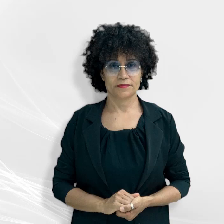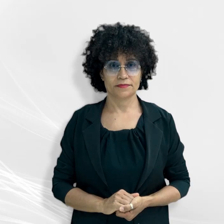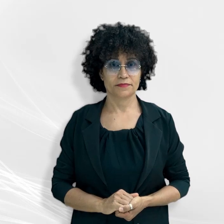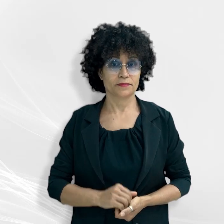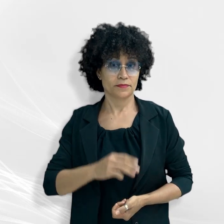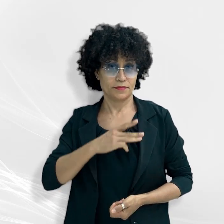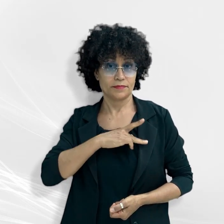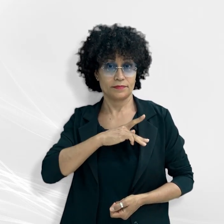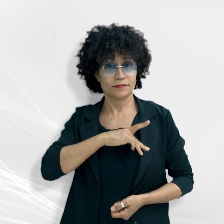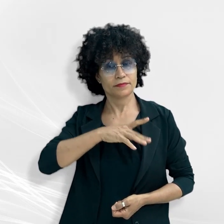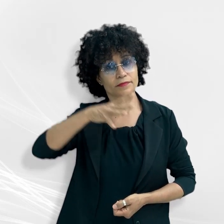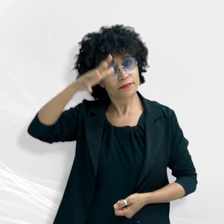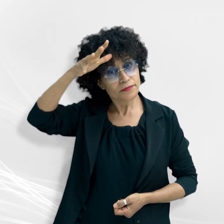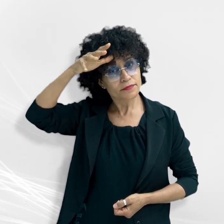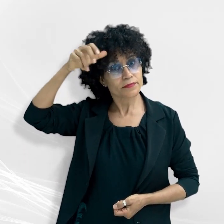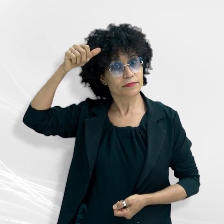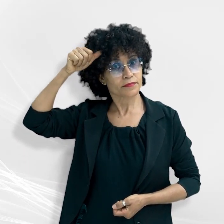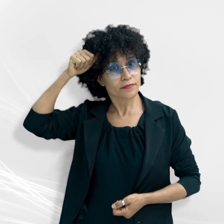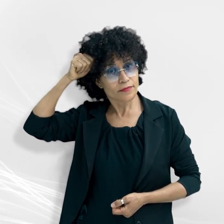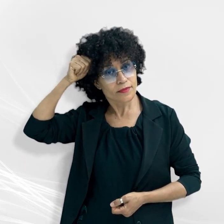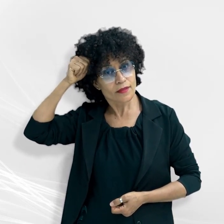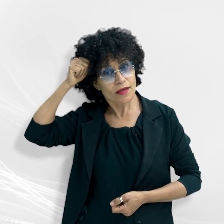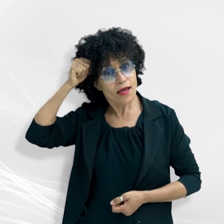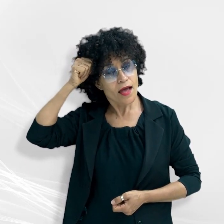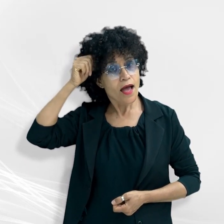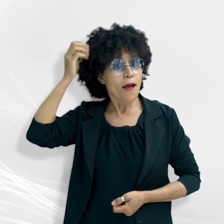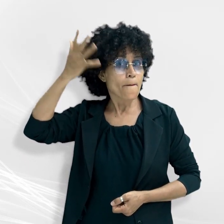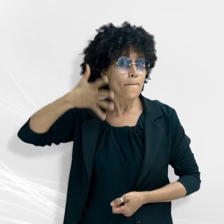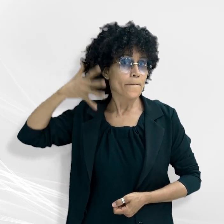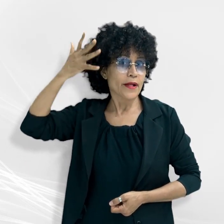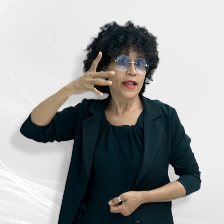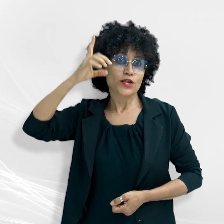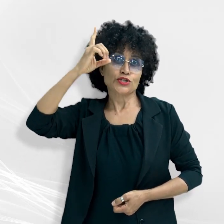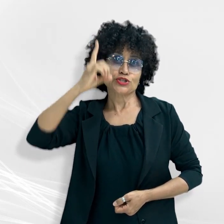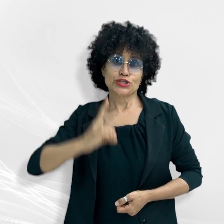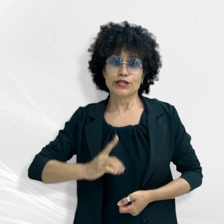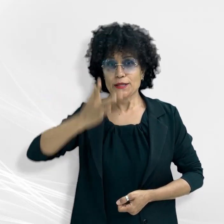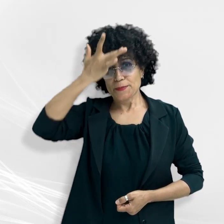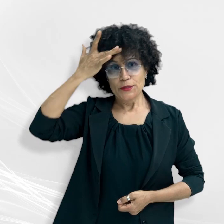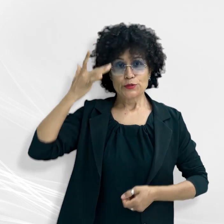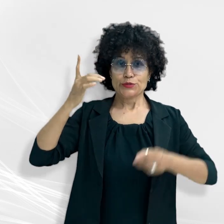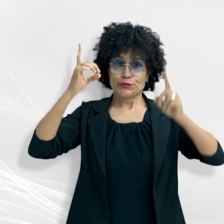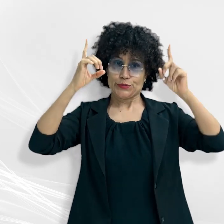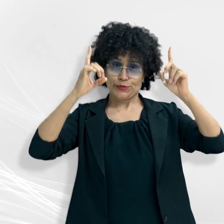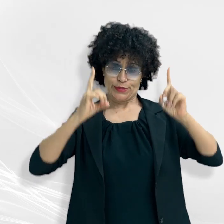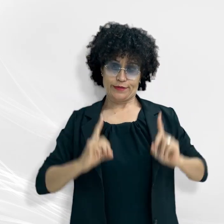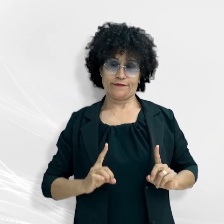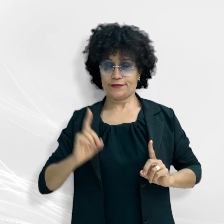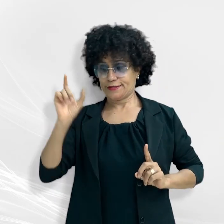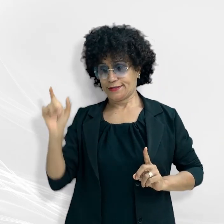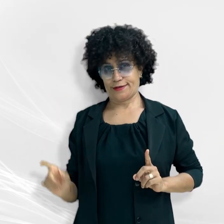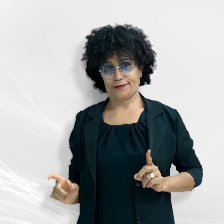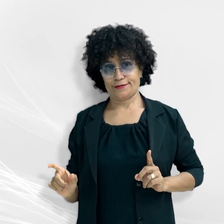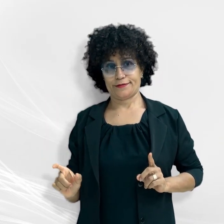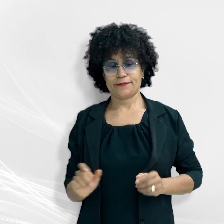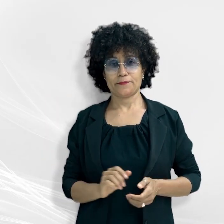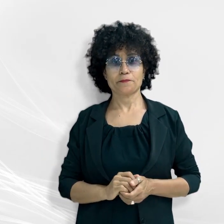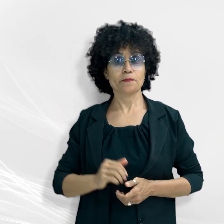Ministério Público de Mato Grosso faz palestra sobre direitos da pessoa com deficiência. Em palestra